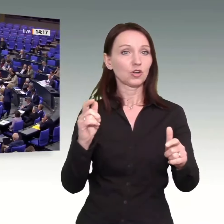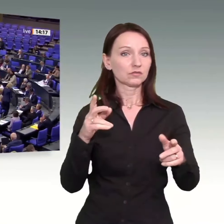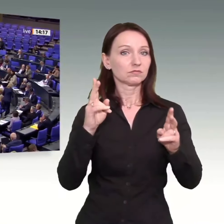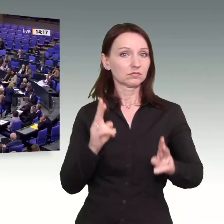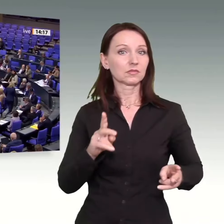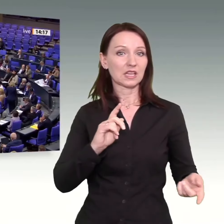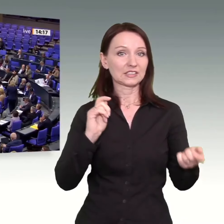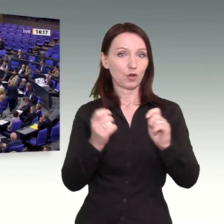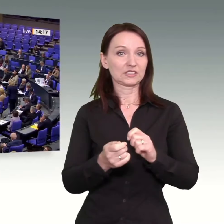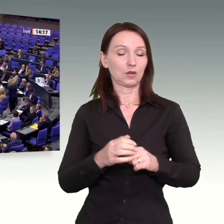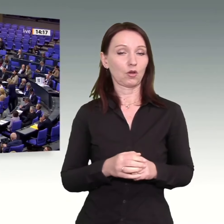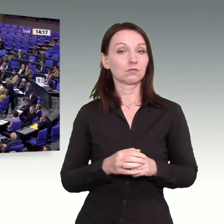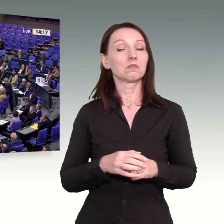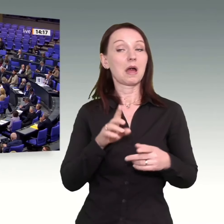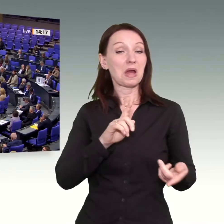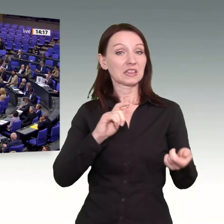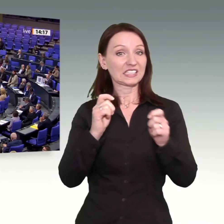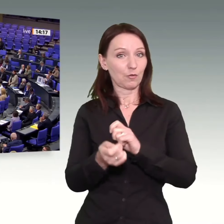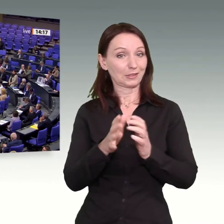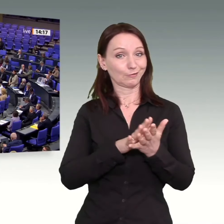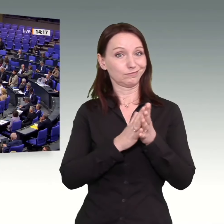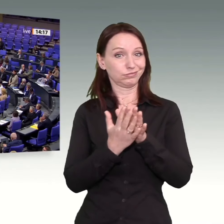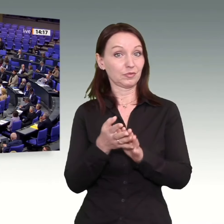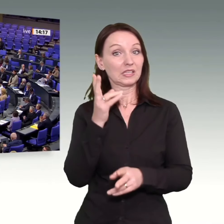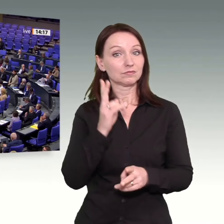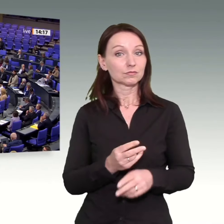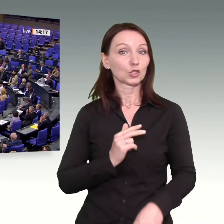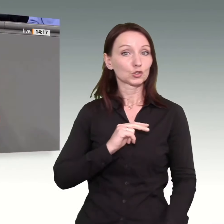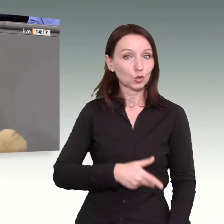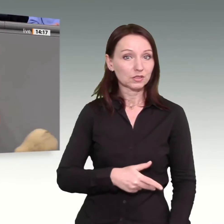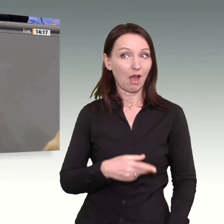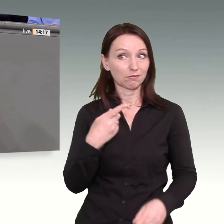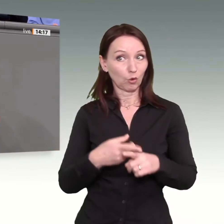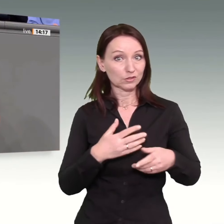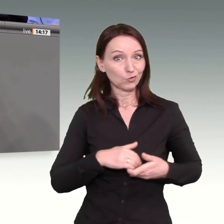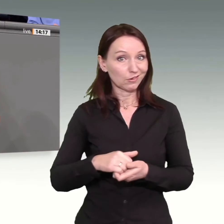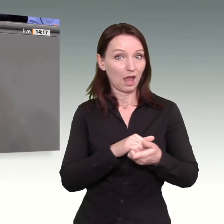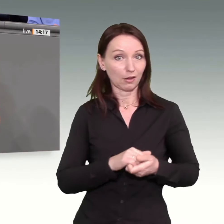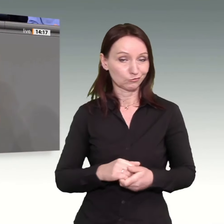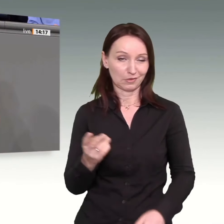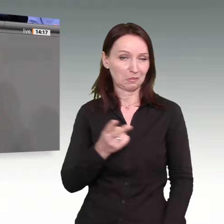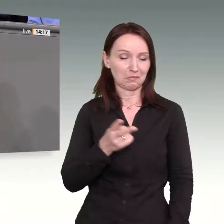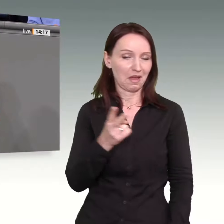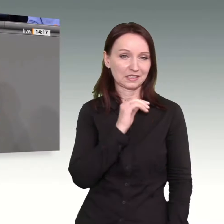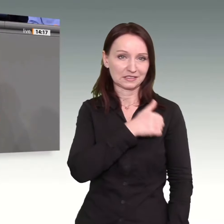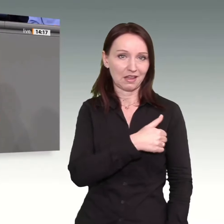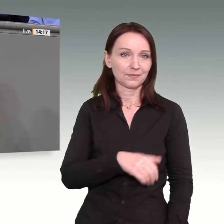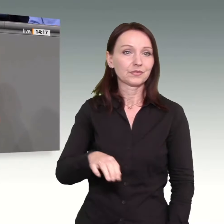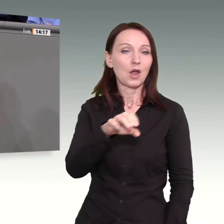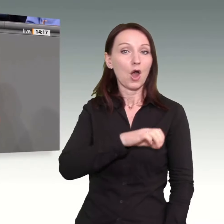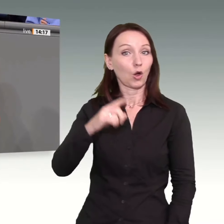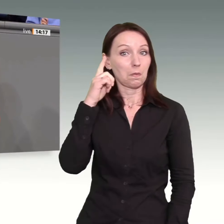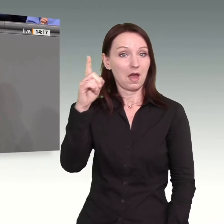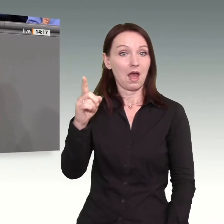ist weder sozial noch solidarisch. Der Europarat hat aktuell festgestellt, ich zitiere, das hohe Maß an